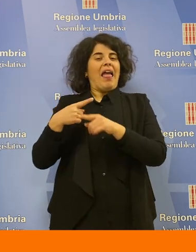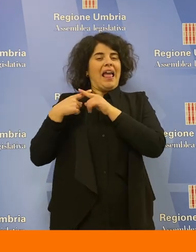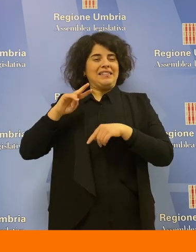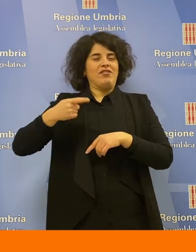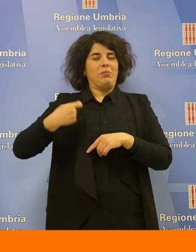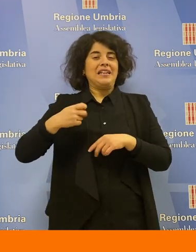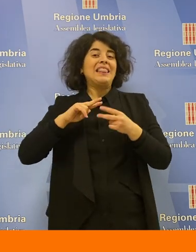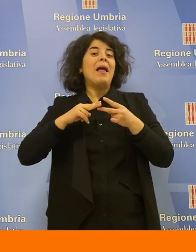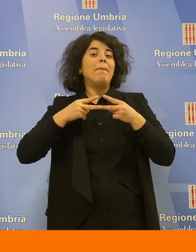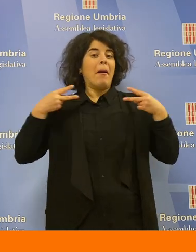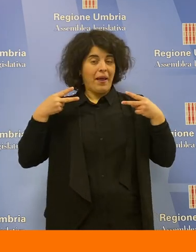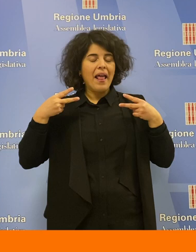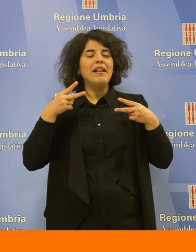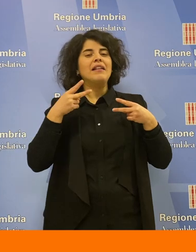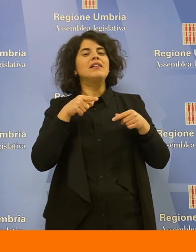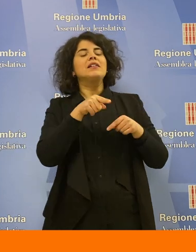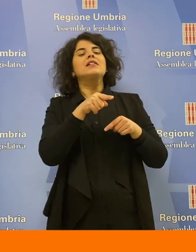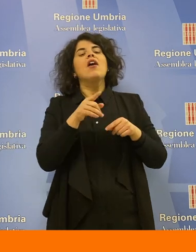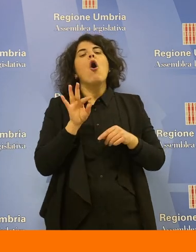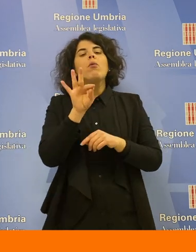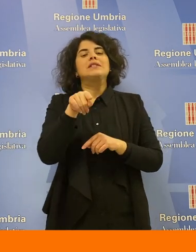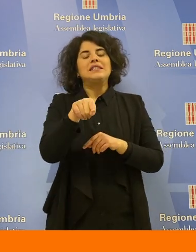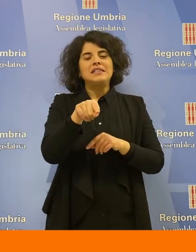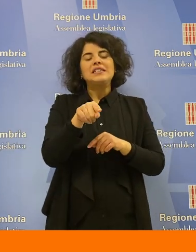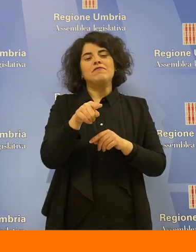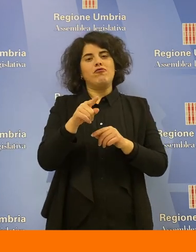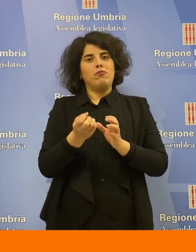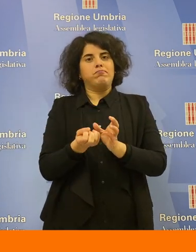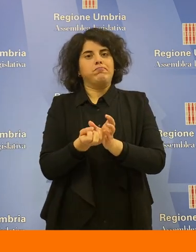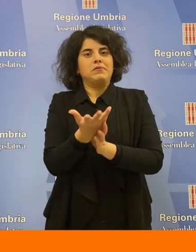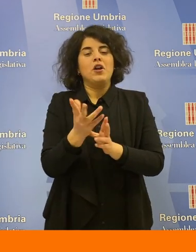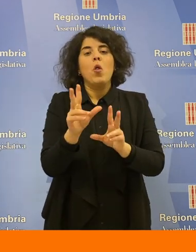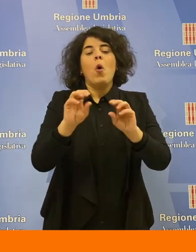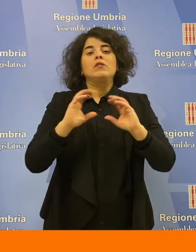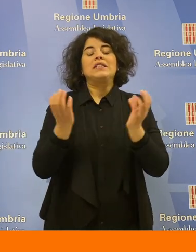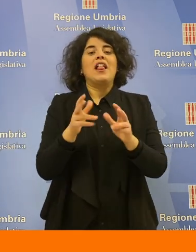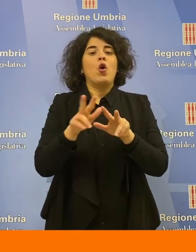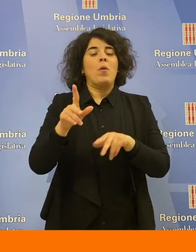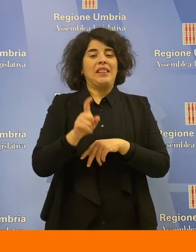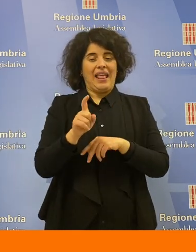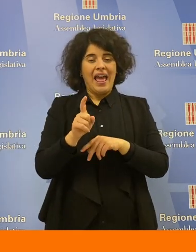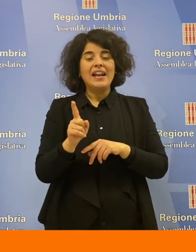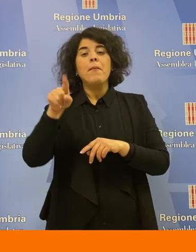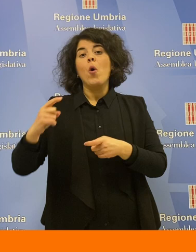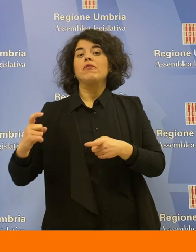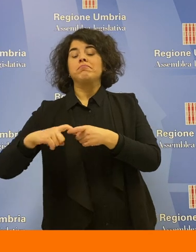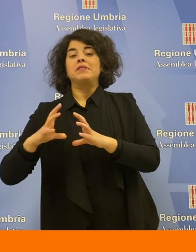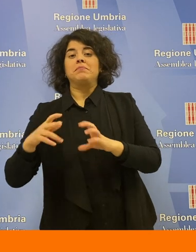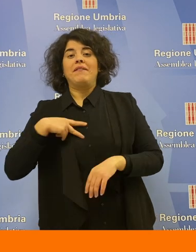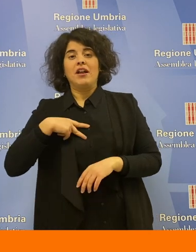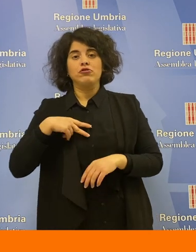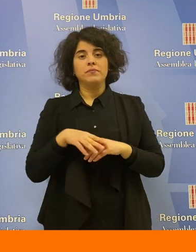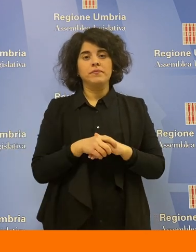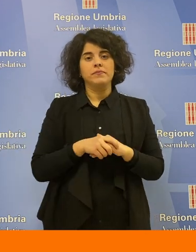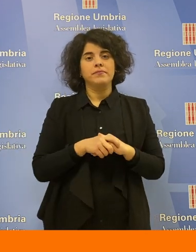vicepresidente Paparelli per riqualificare o realizzare anche in sinergia con il privato il nuovo stadio